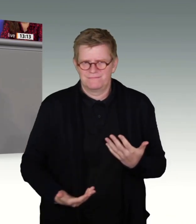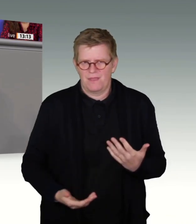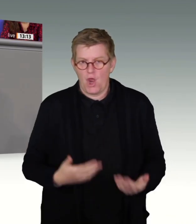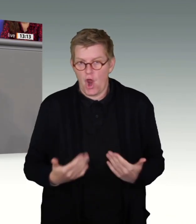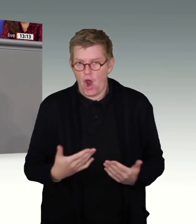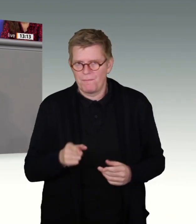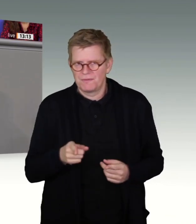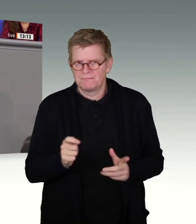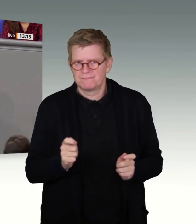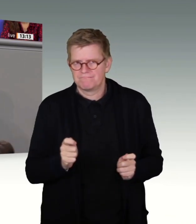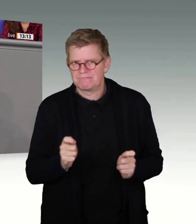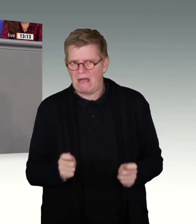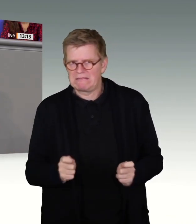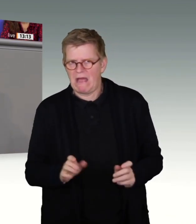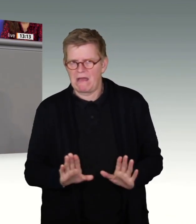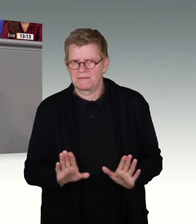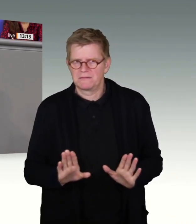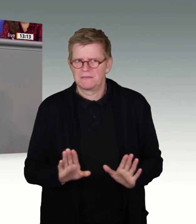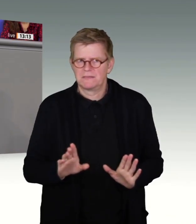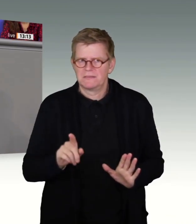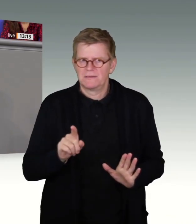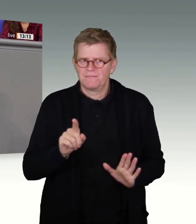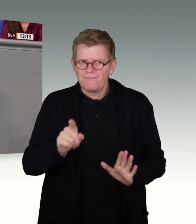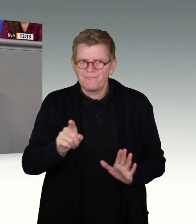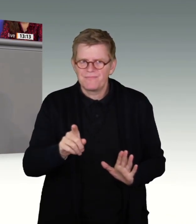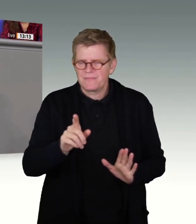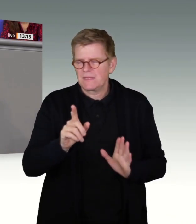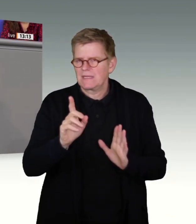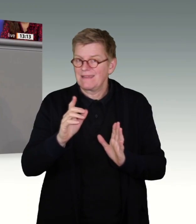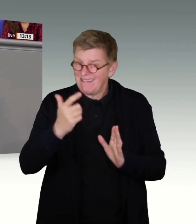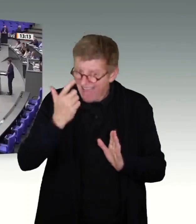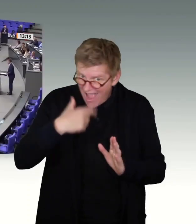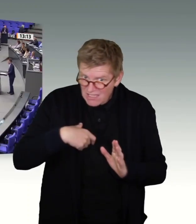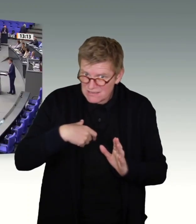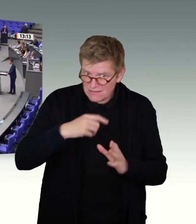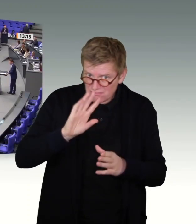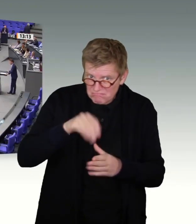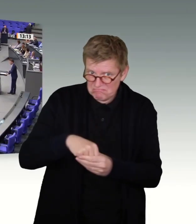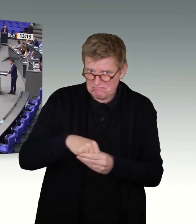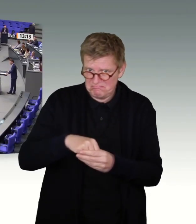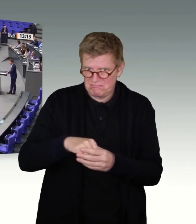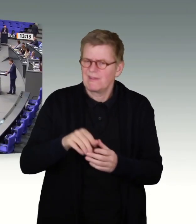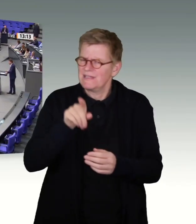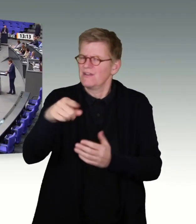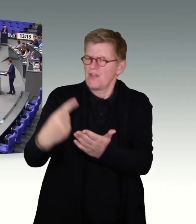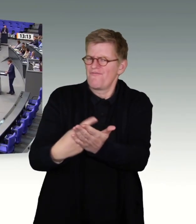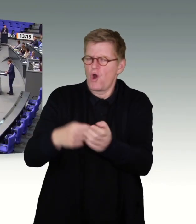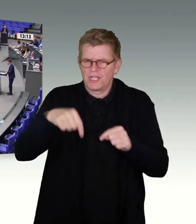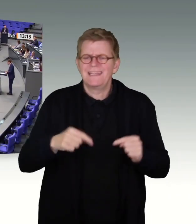Ernsthaftigkeit, die Sie bei der Debatte einfordern, ob der den auch nur ansatzweise widerspiegelt, liebe Kolleginnen und Kollegen.